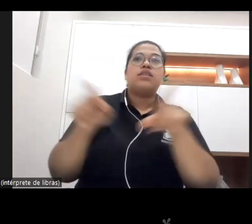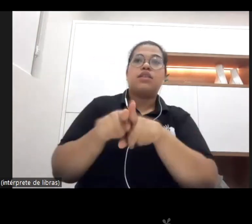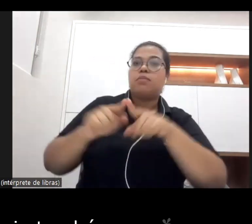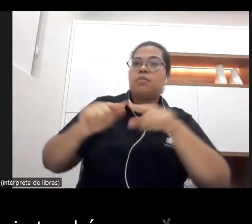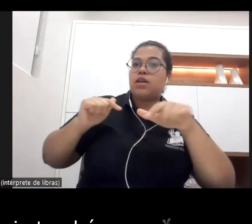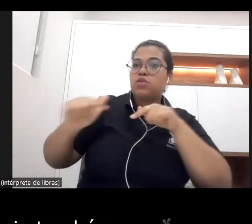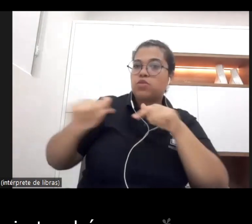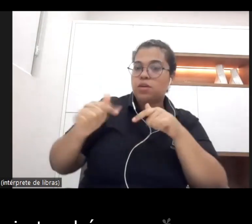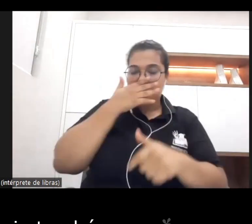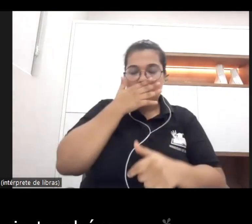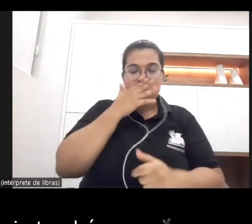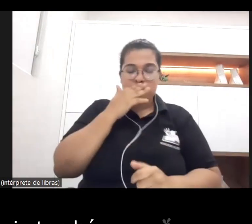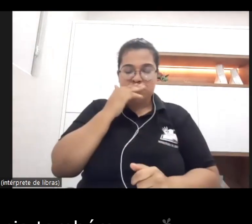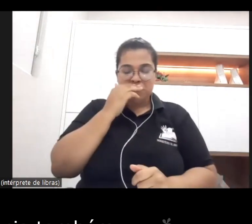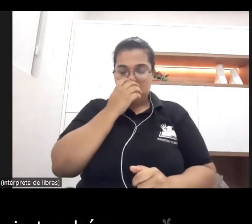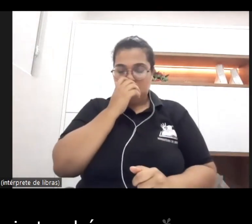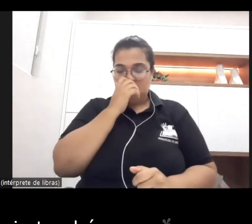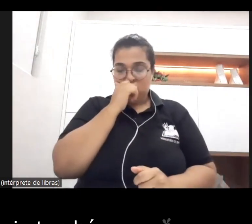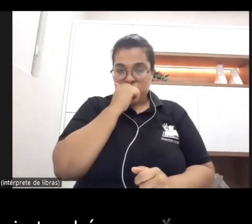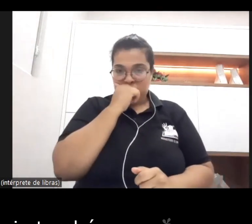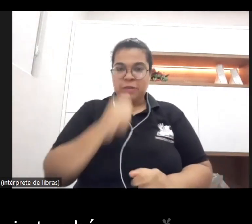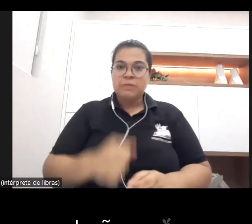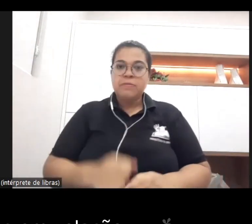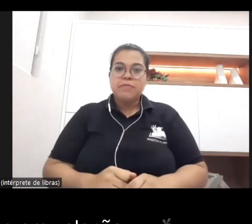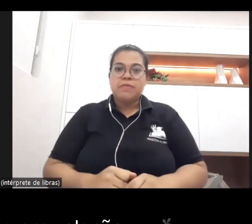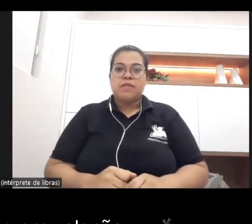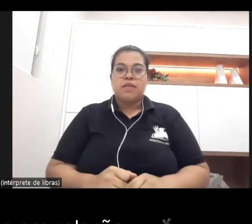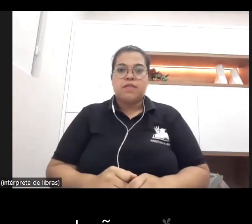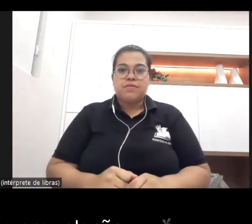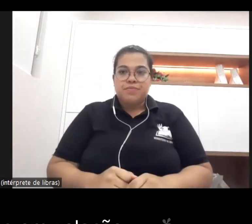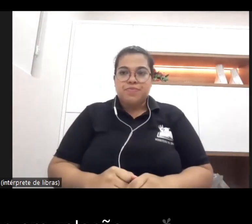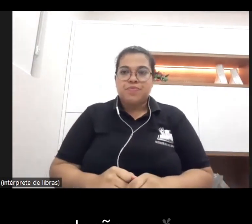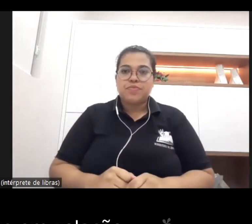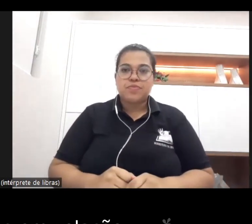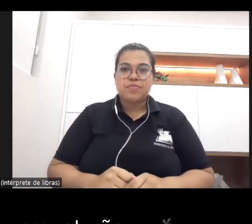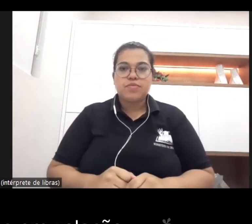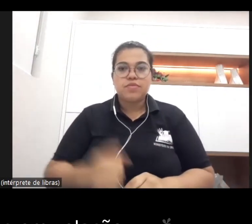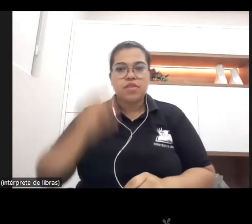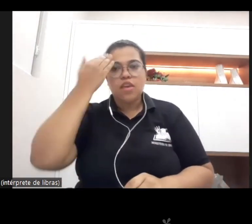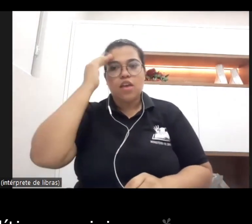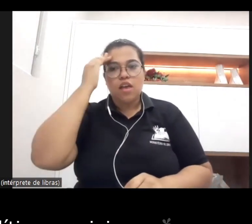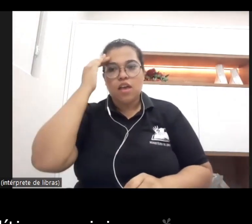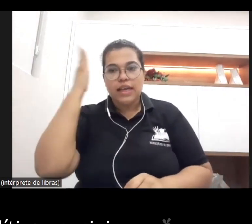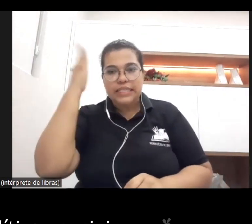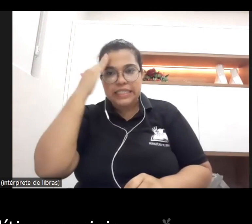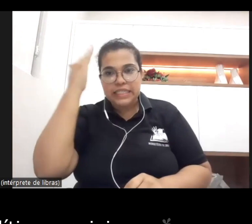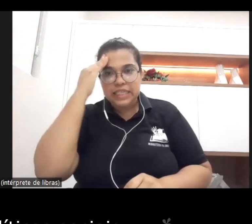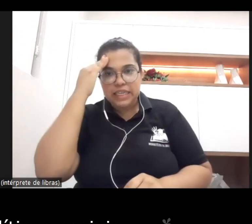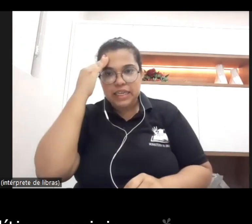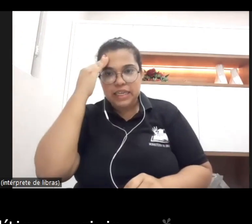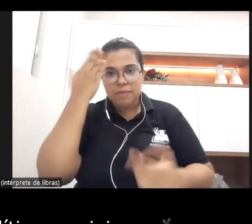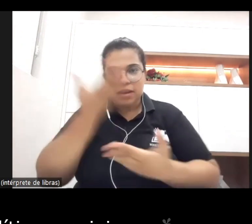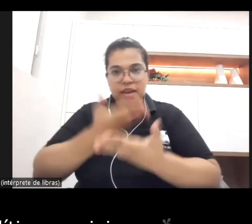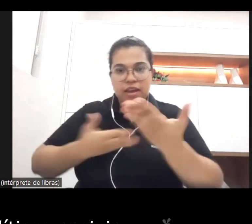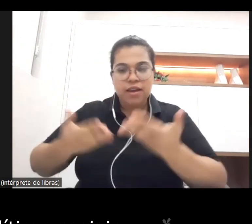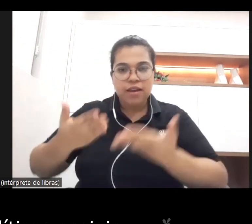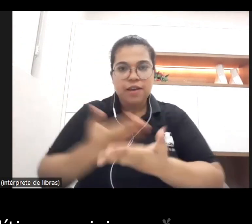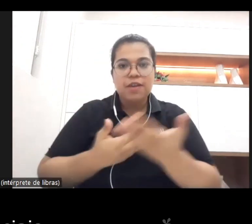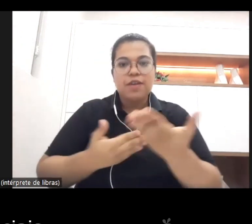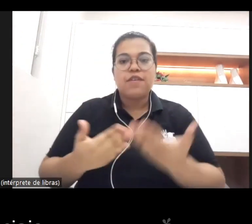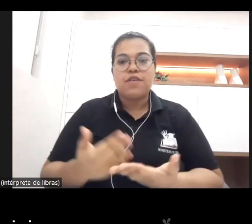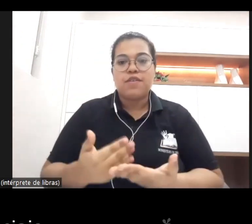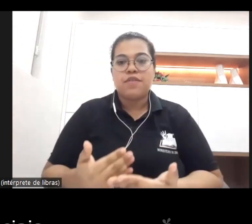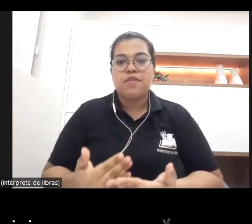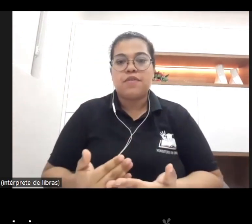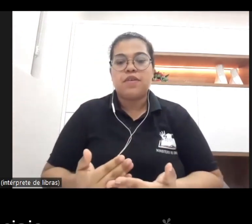a nossa competência também né os nossos saberes em relação a relação entre políticas sociais